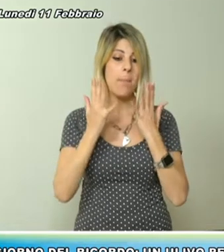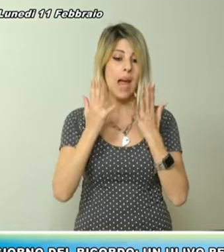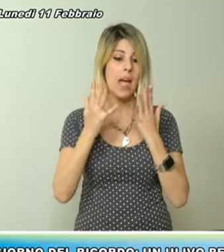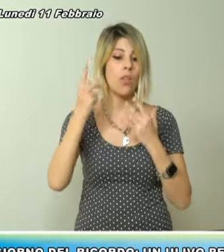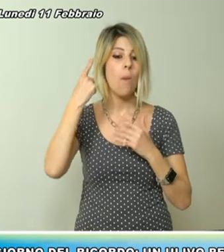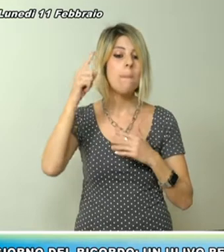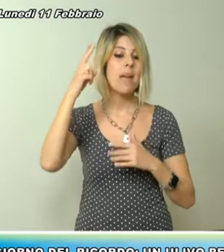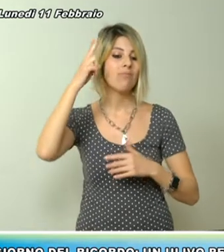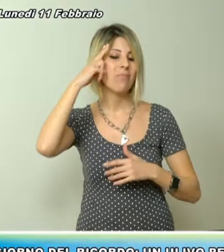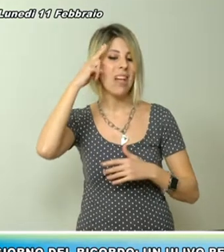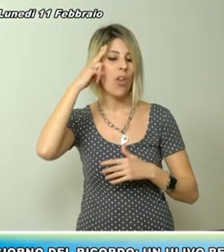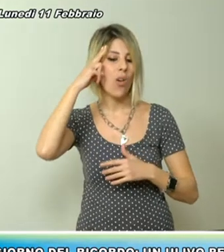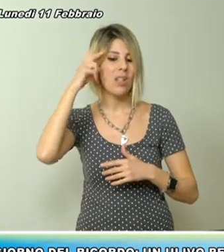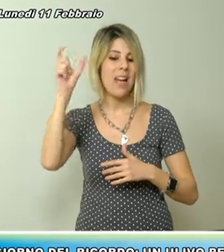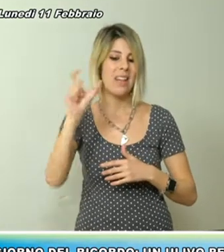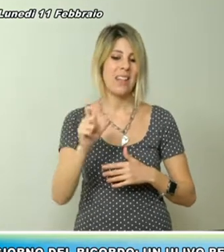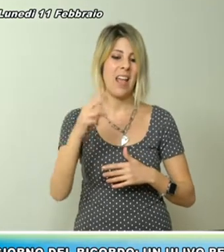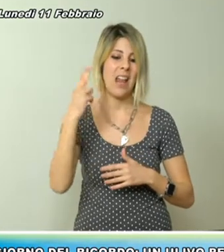fiumani e dalmati.